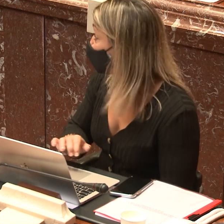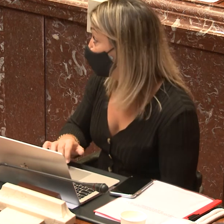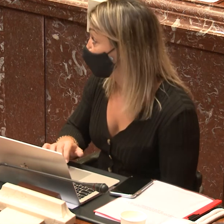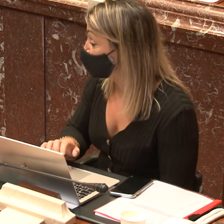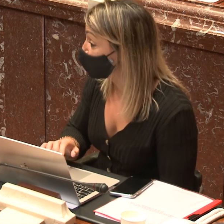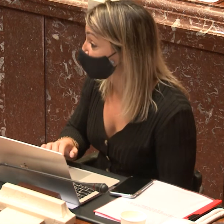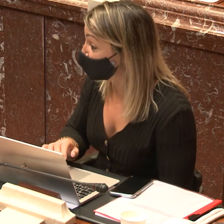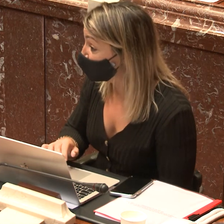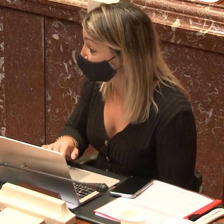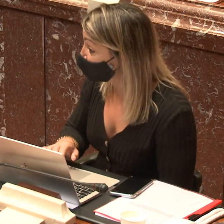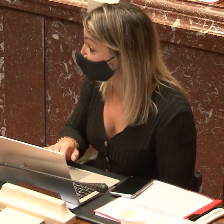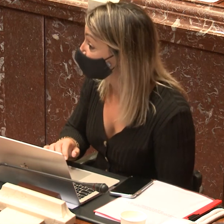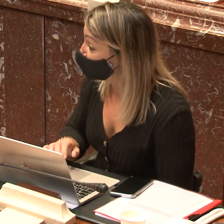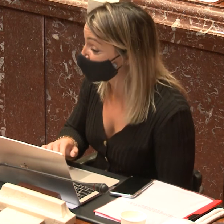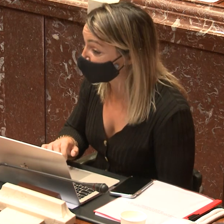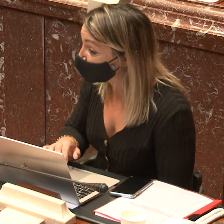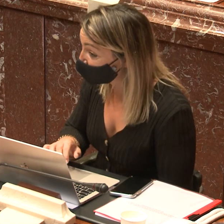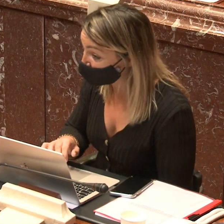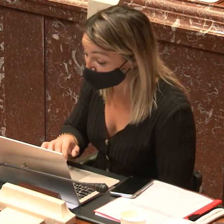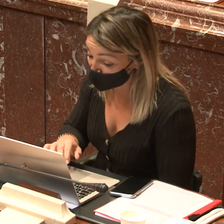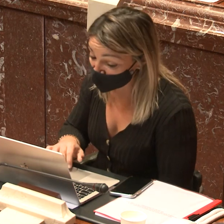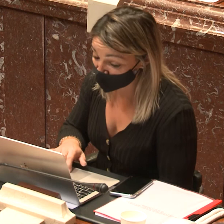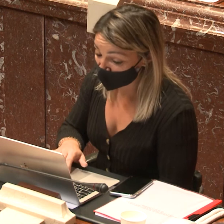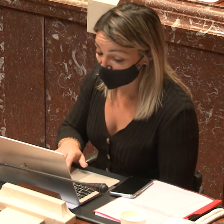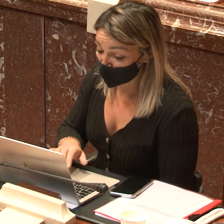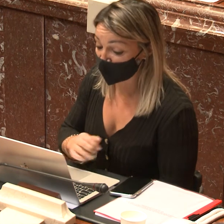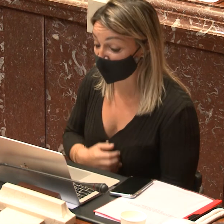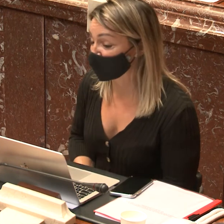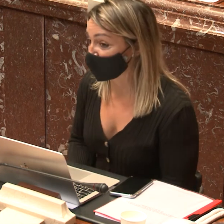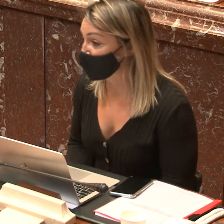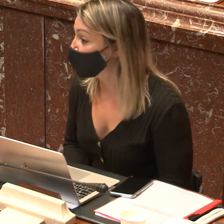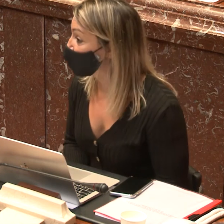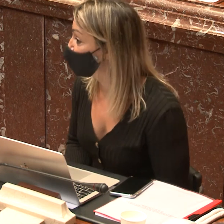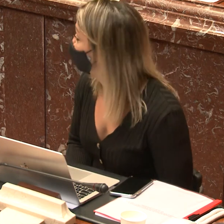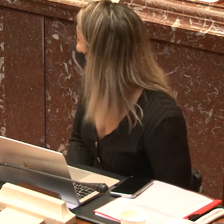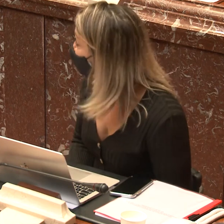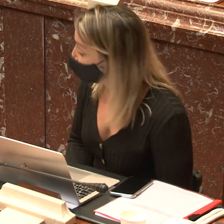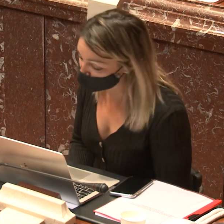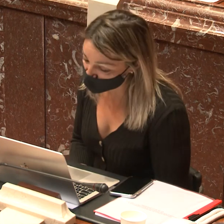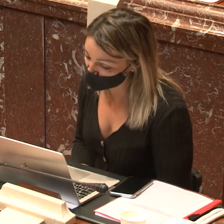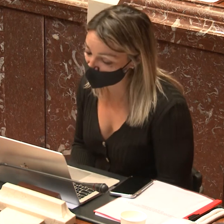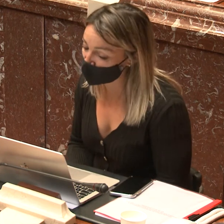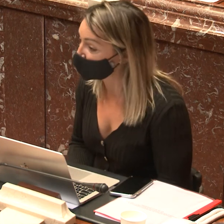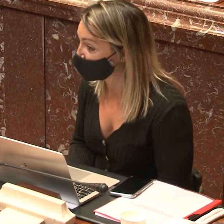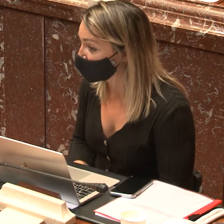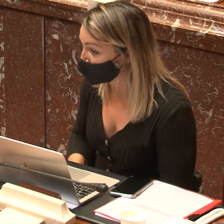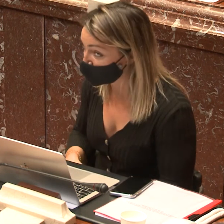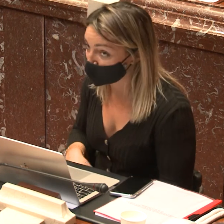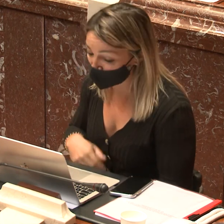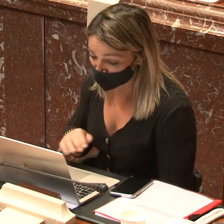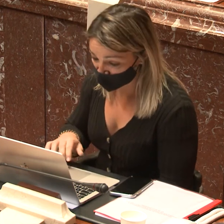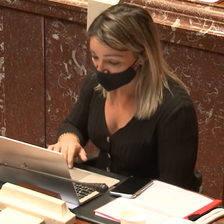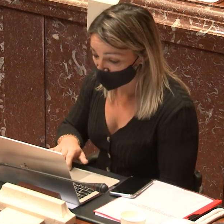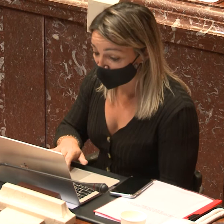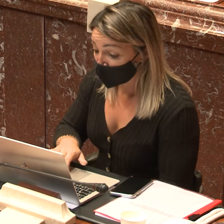La verdad es fue un día muy feliz para mi compañera Maruja y para mí porque entendimos cuando te miramos a los ojos la importancia que tenía esta